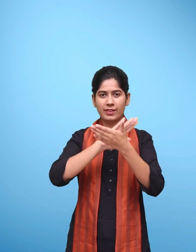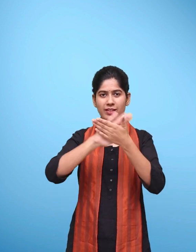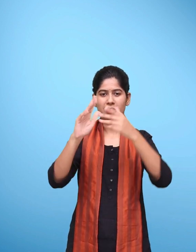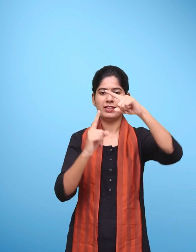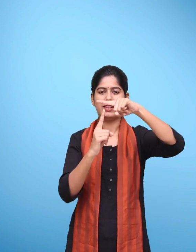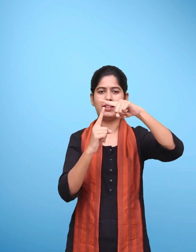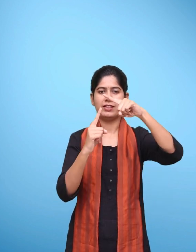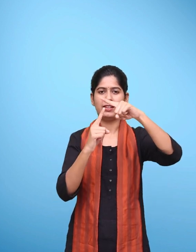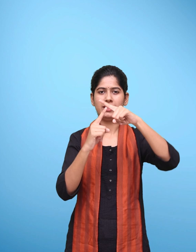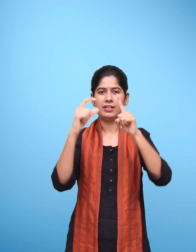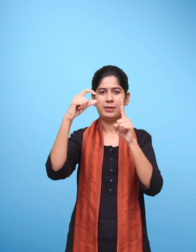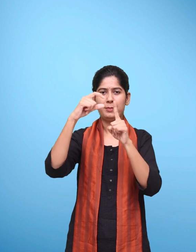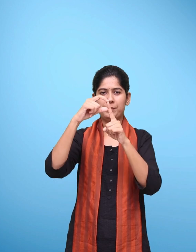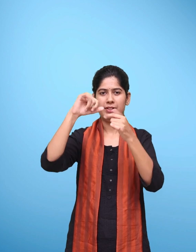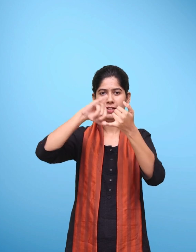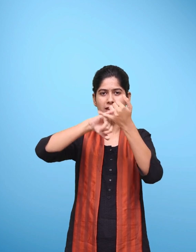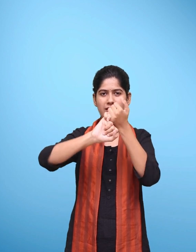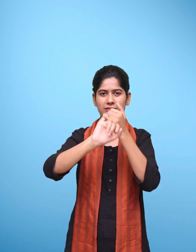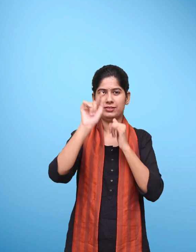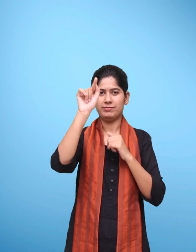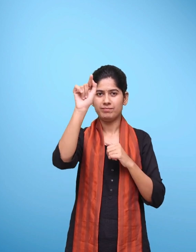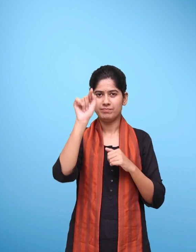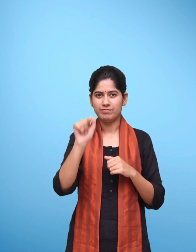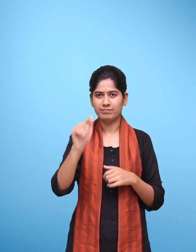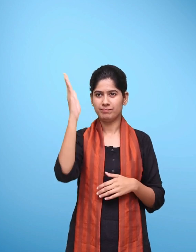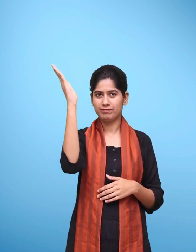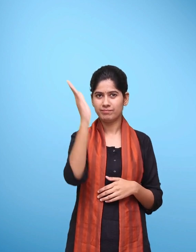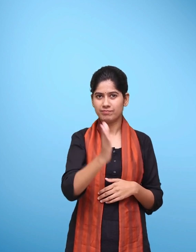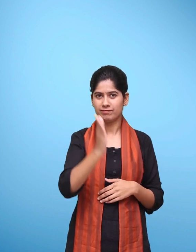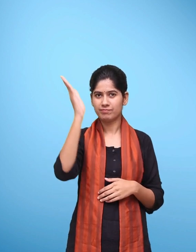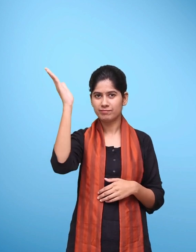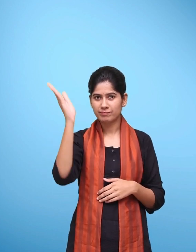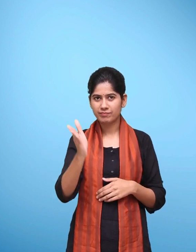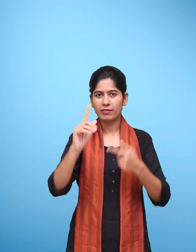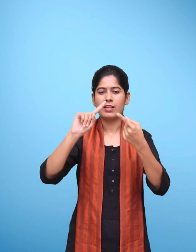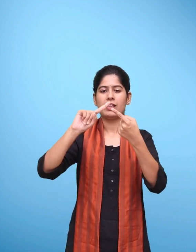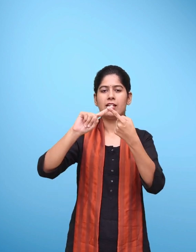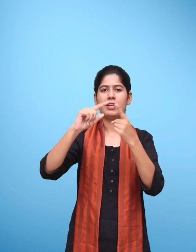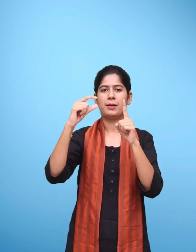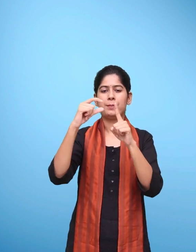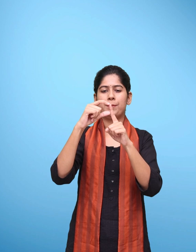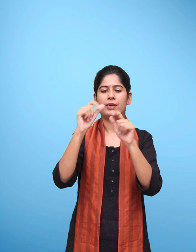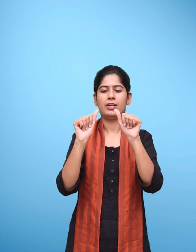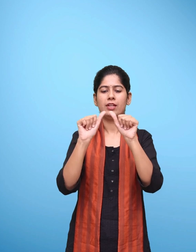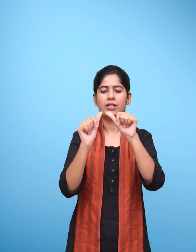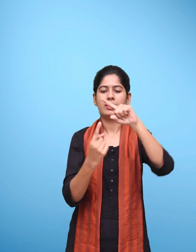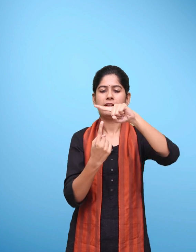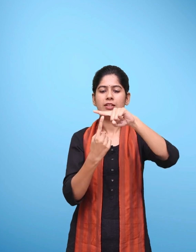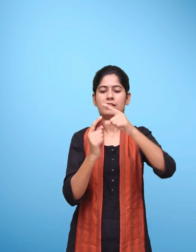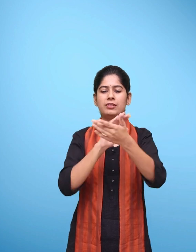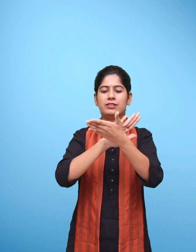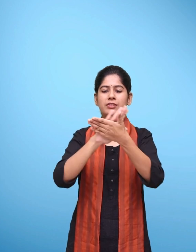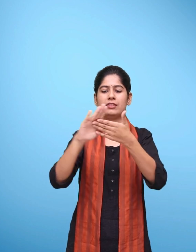ए सामगरी प्राप्त करने के लिए आप इस link पर जा सकते हैं https colon